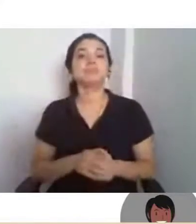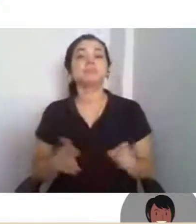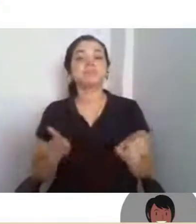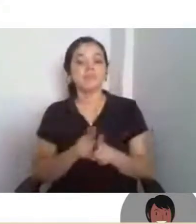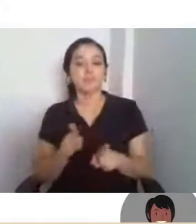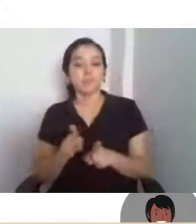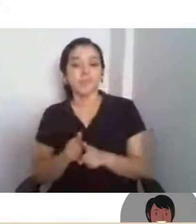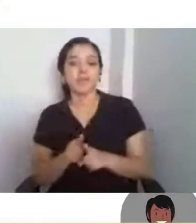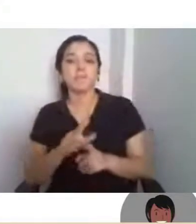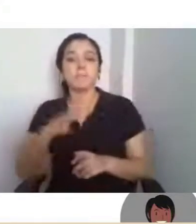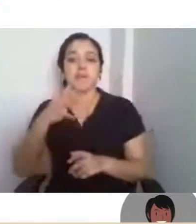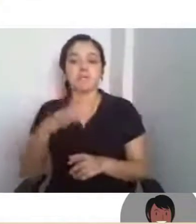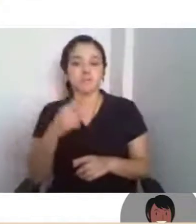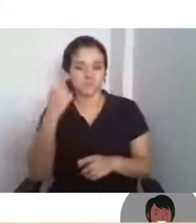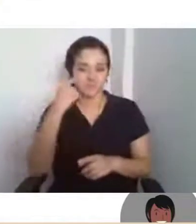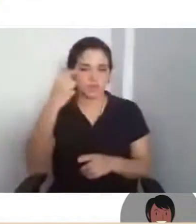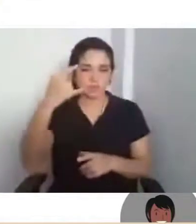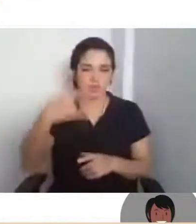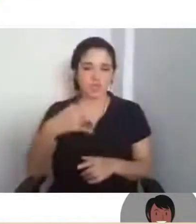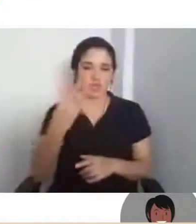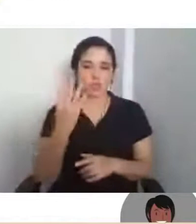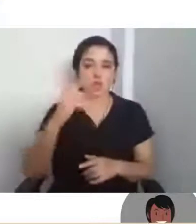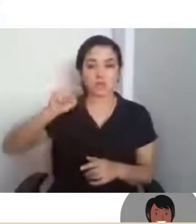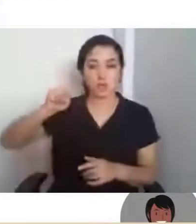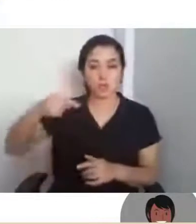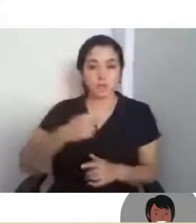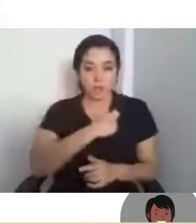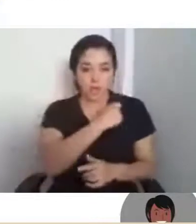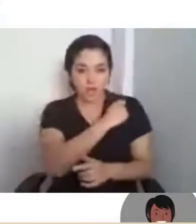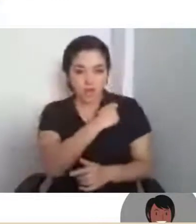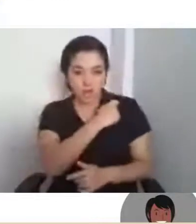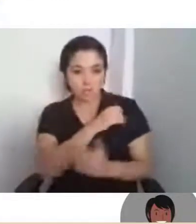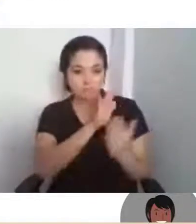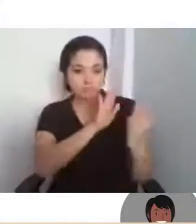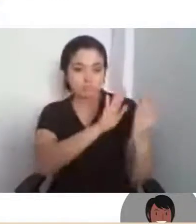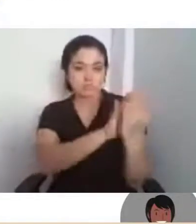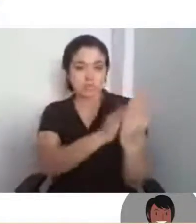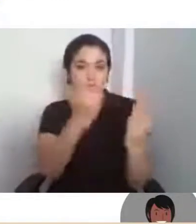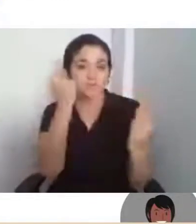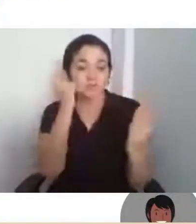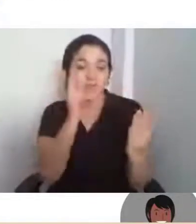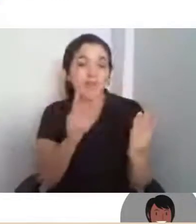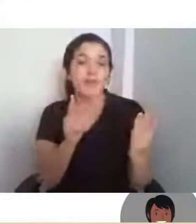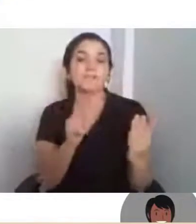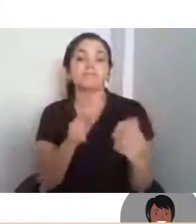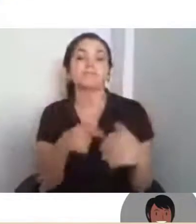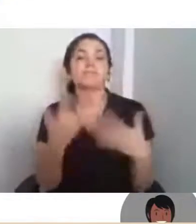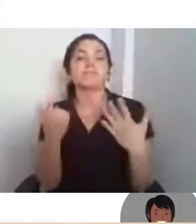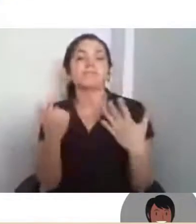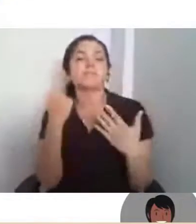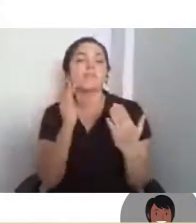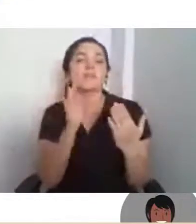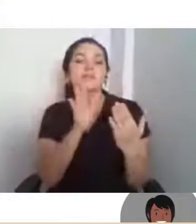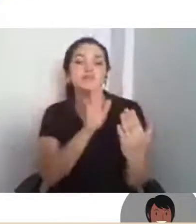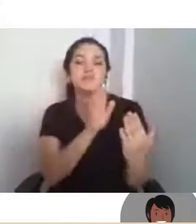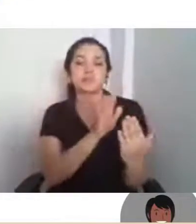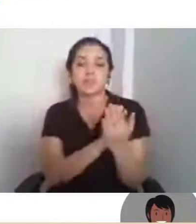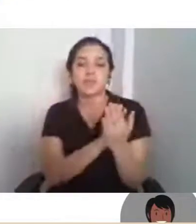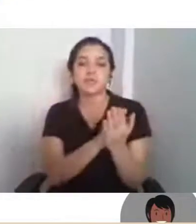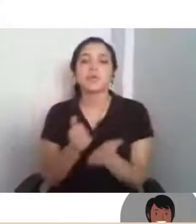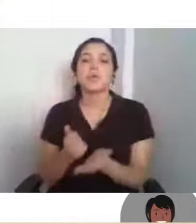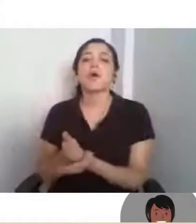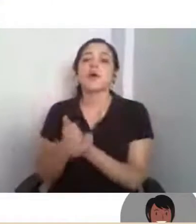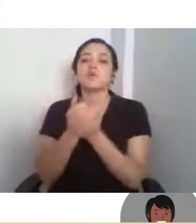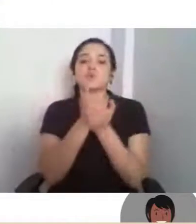mil jovens, e certamente os nossos atendimentos ajudaram a reduzir evasão